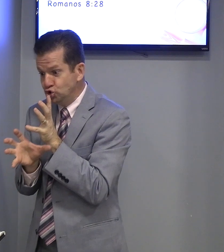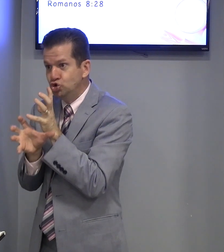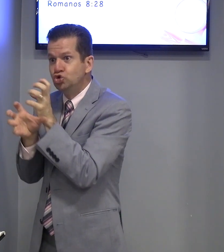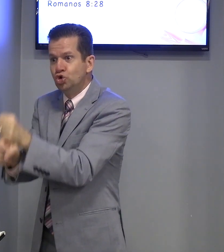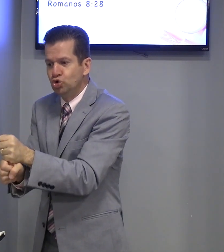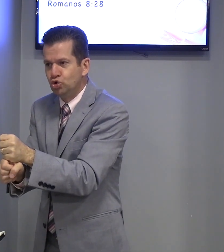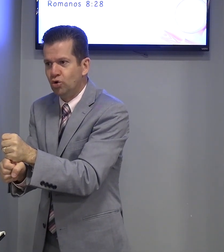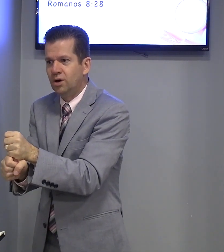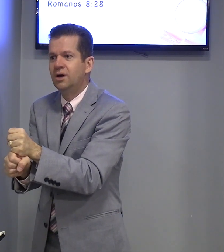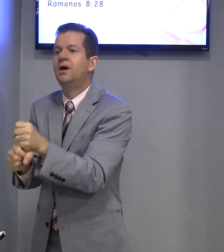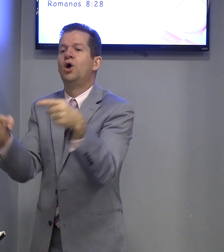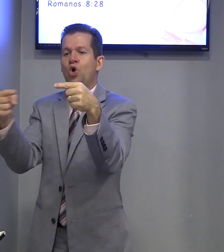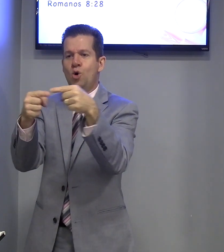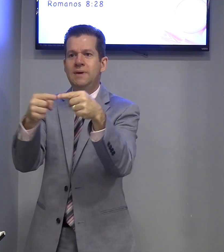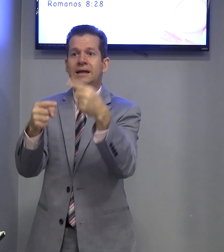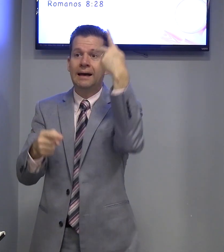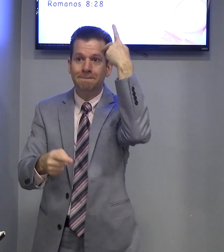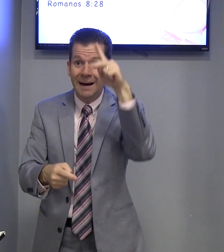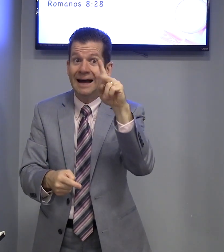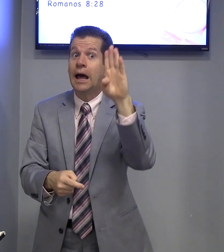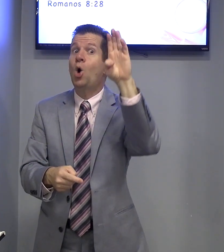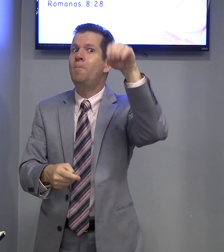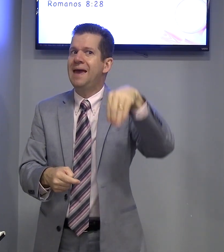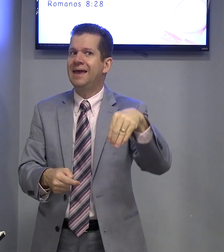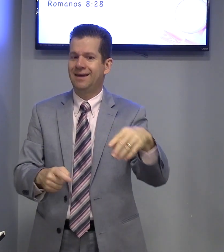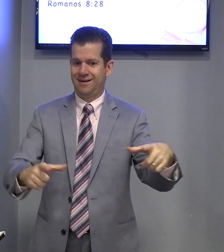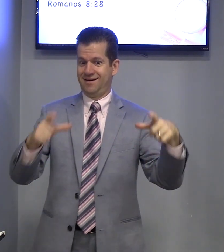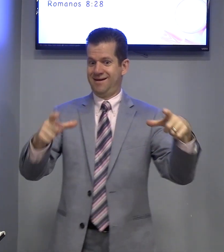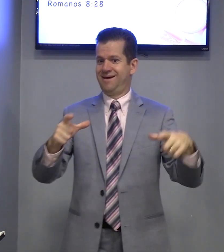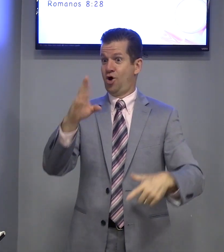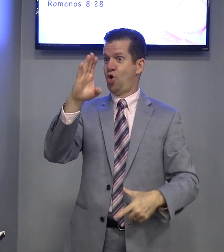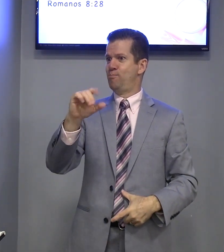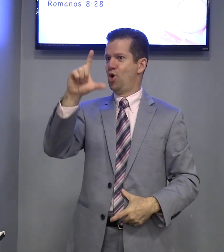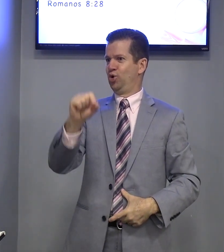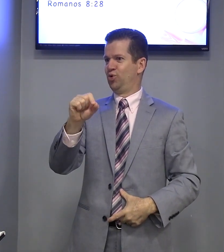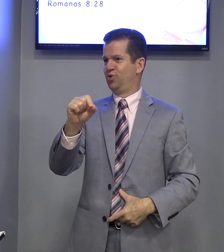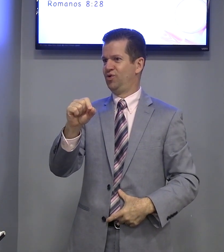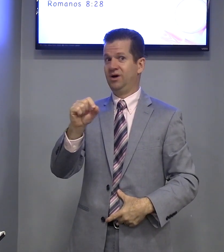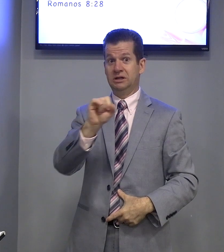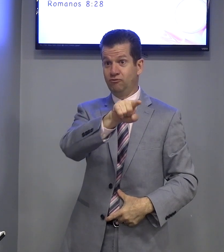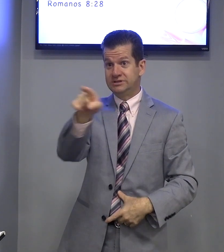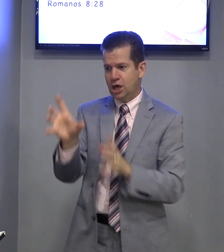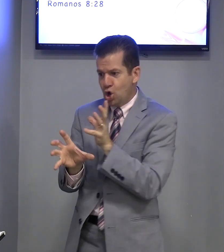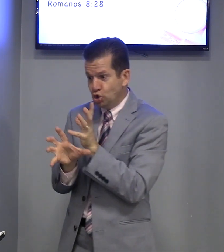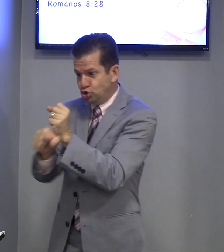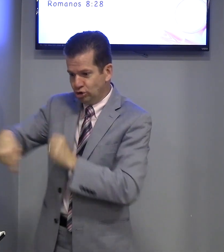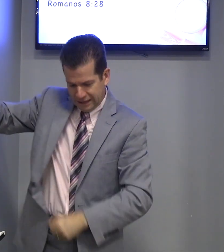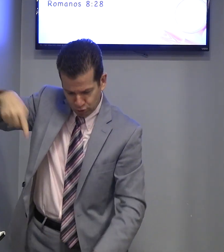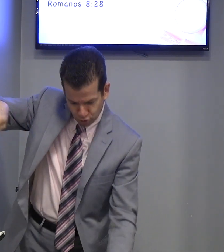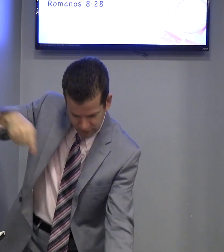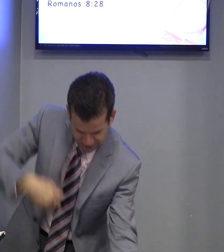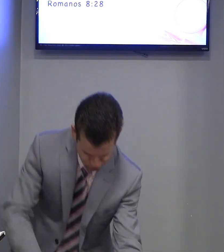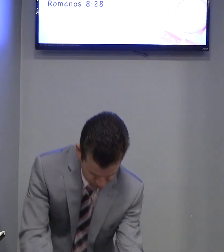junto, combina para o bem. O bolo. Então, você junta tudo isso.